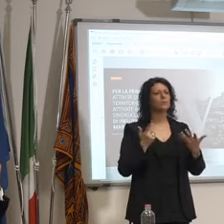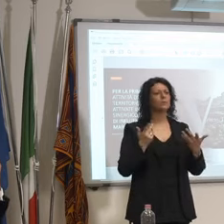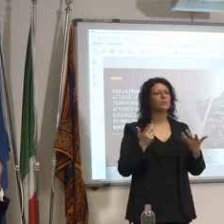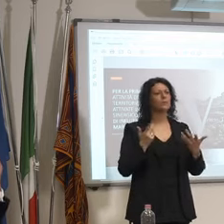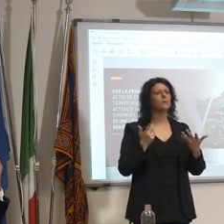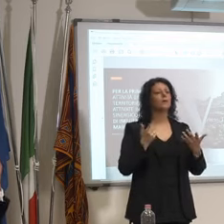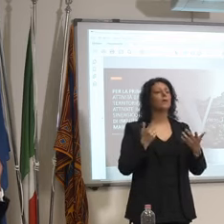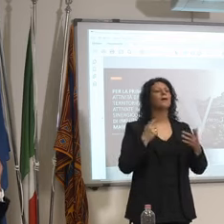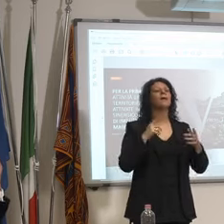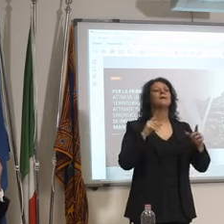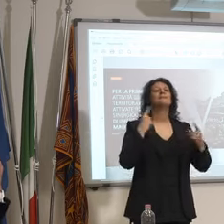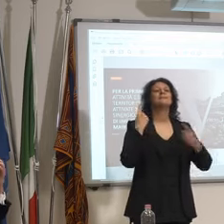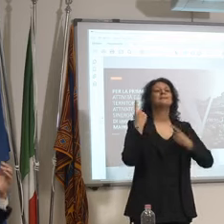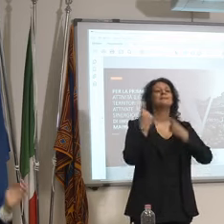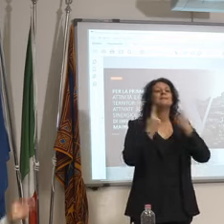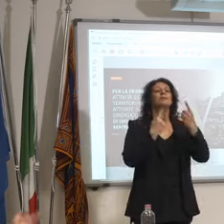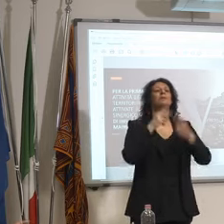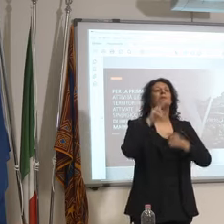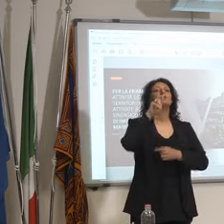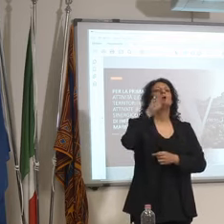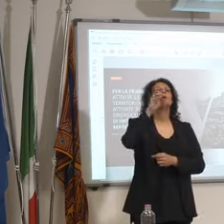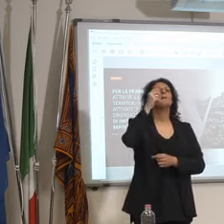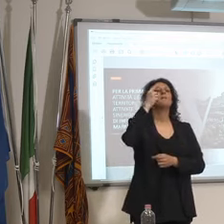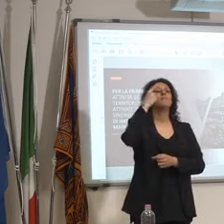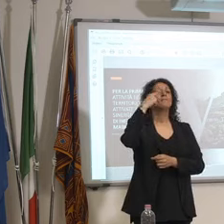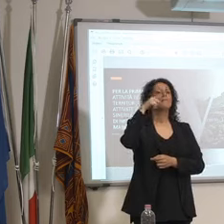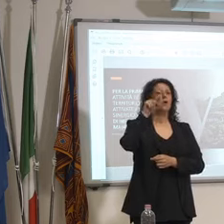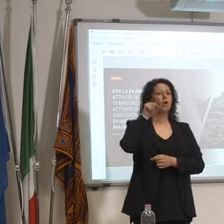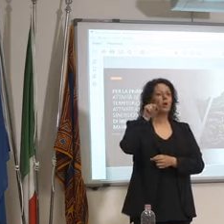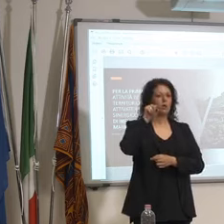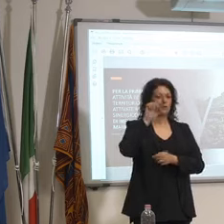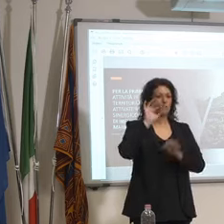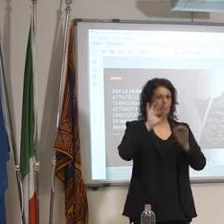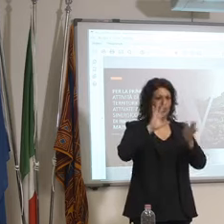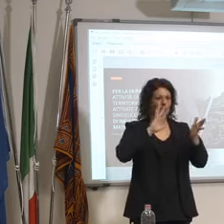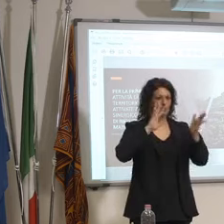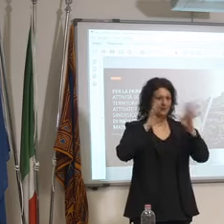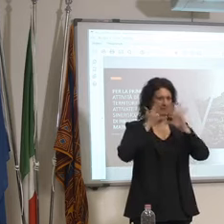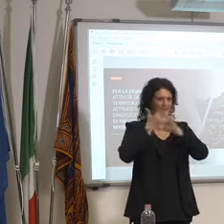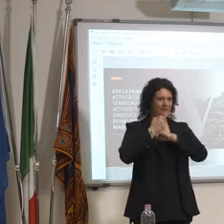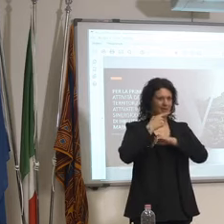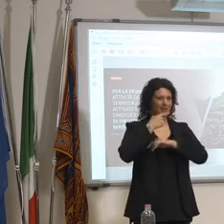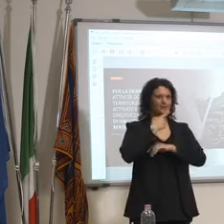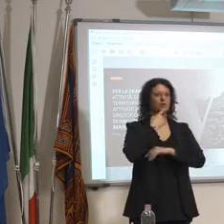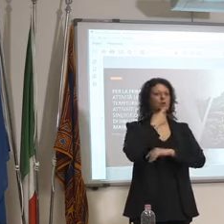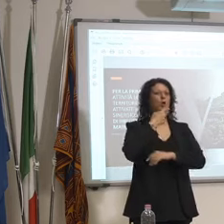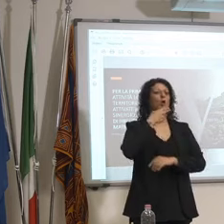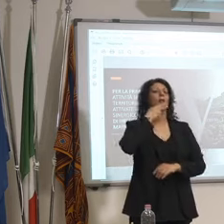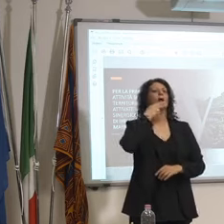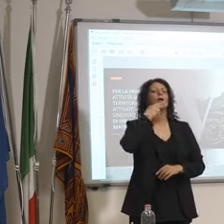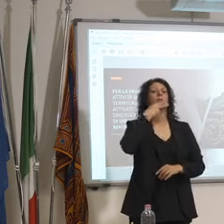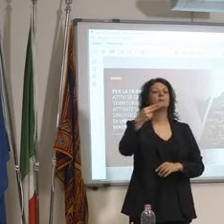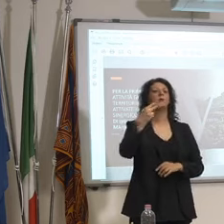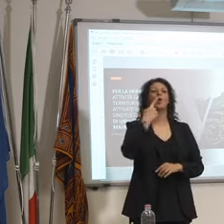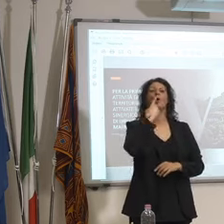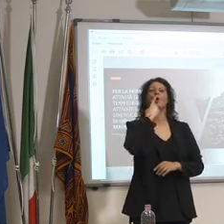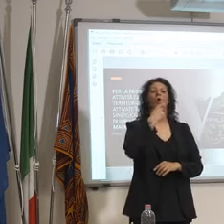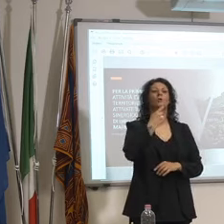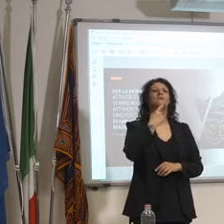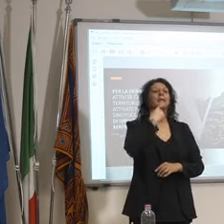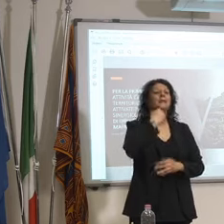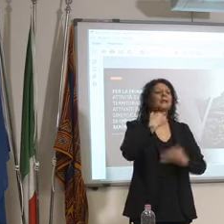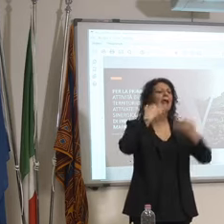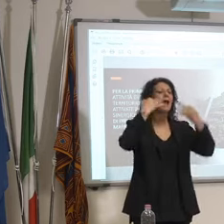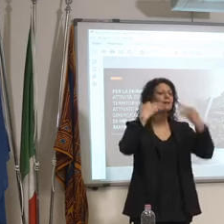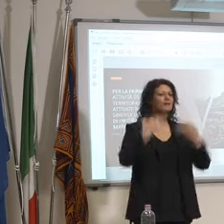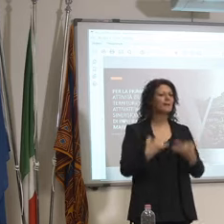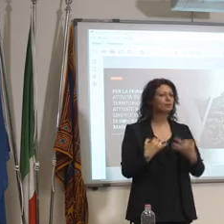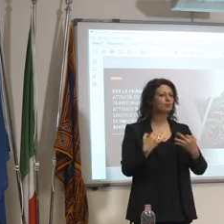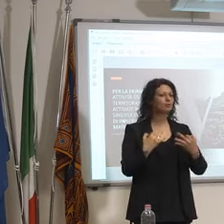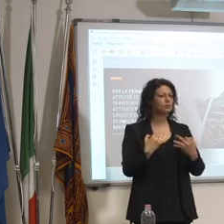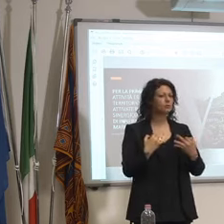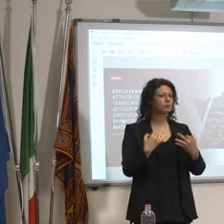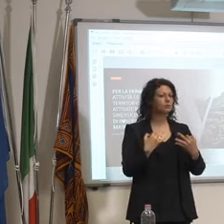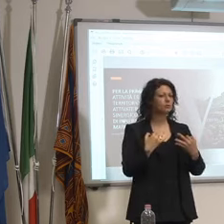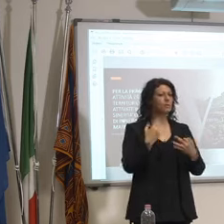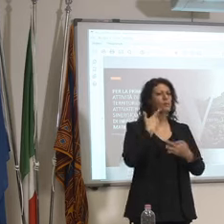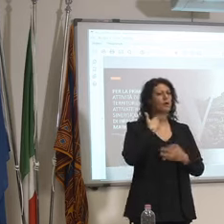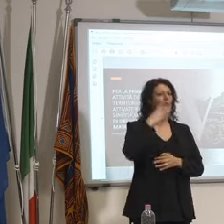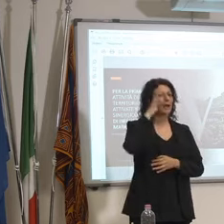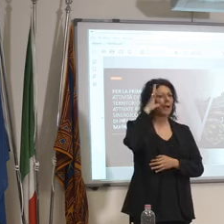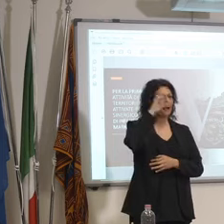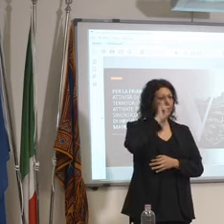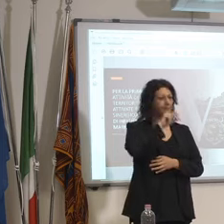caso Bo che è stata la prima zona rossa chi ha deciso per capire se il paradigma notato è lo stesso oppure